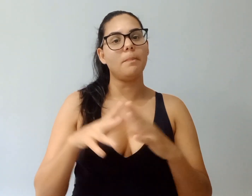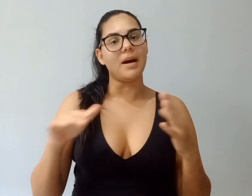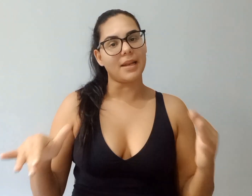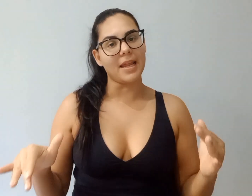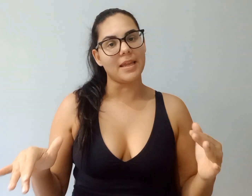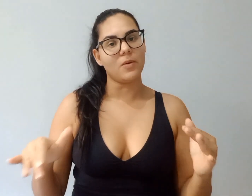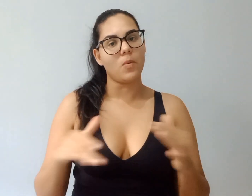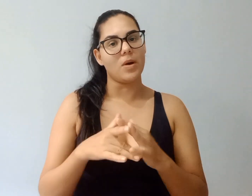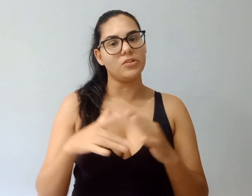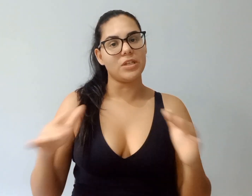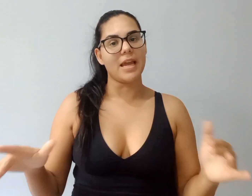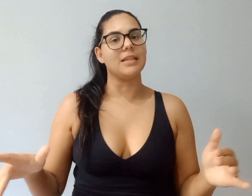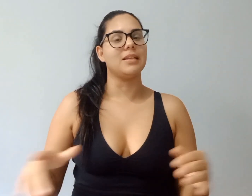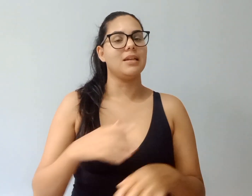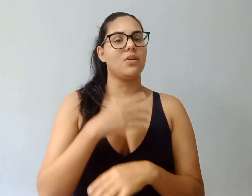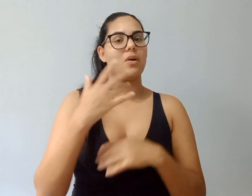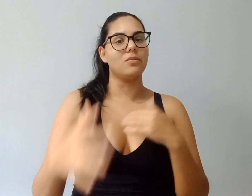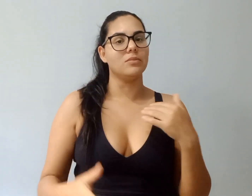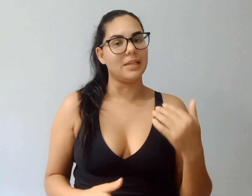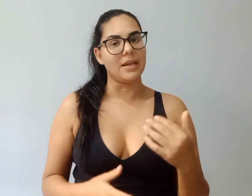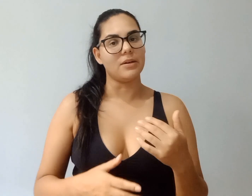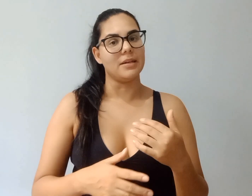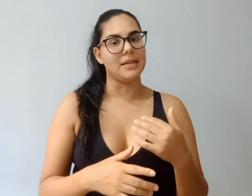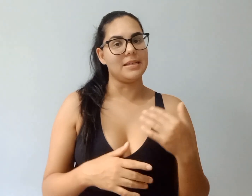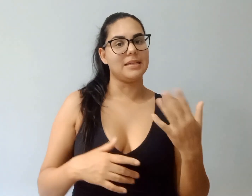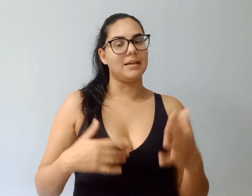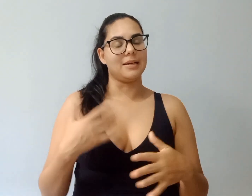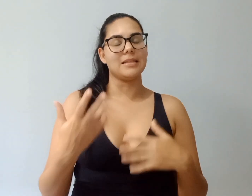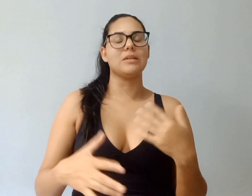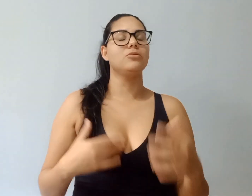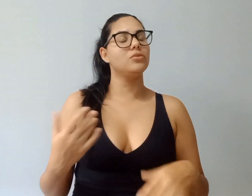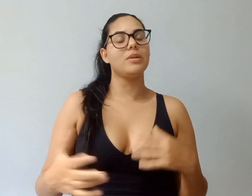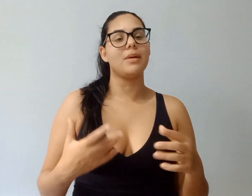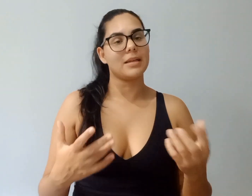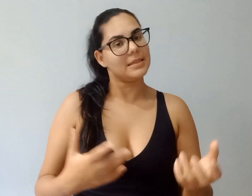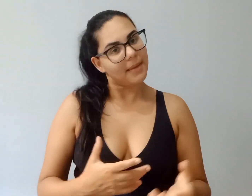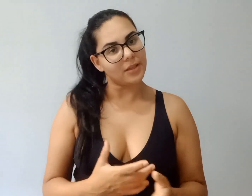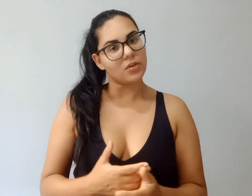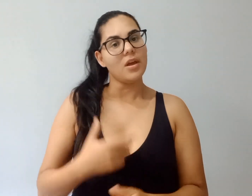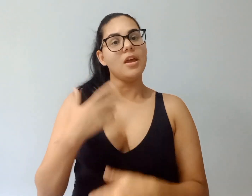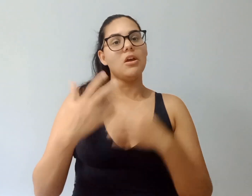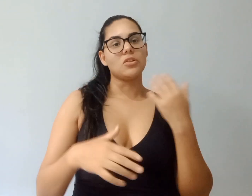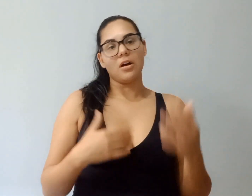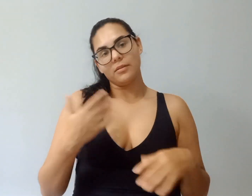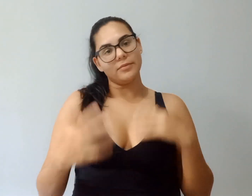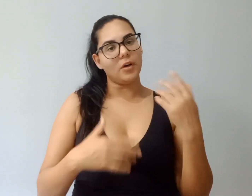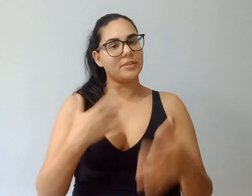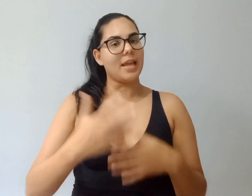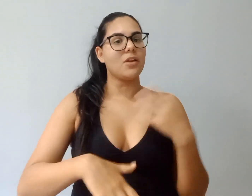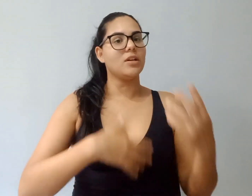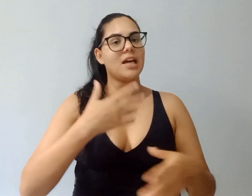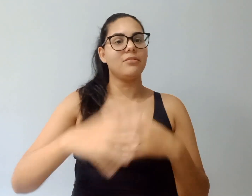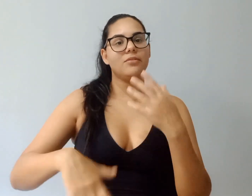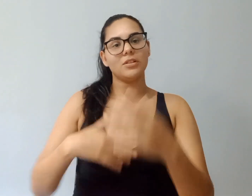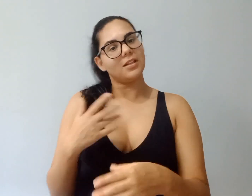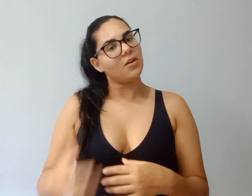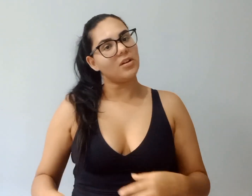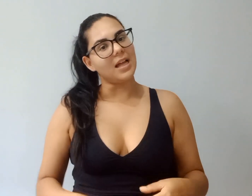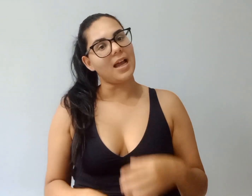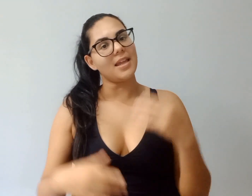parei com a dieta e com, né, essa questão do emagrecimento, eu só voltei a engordar, fui voltando a engordar e